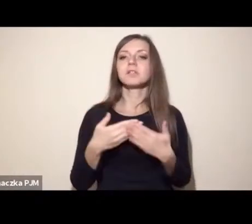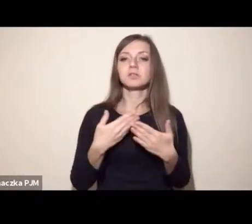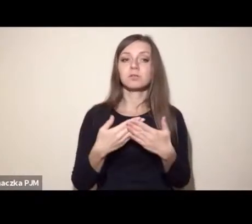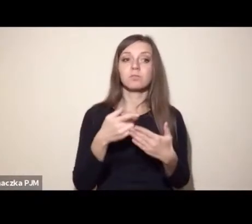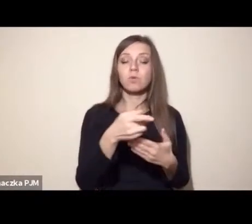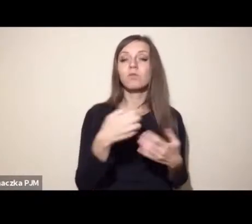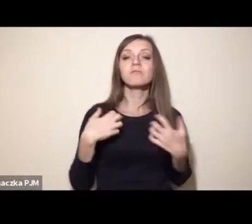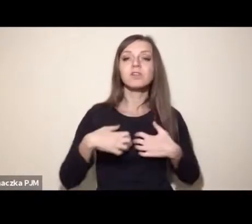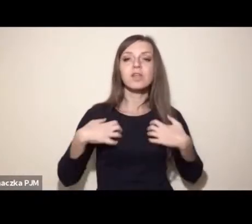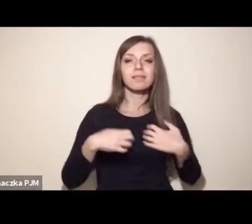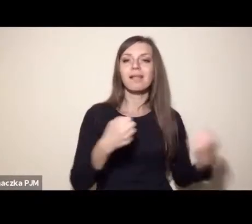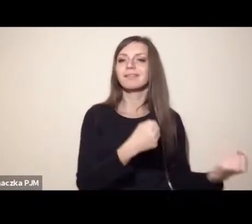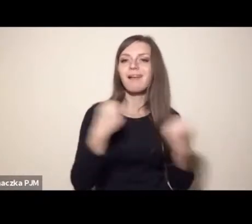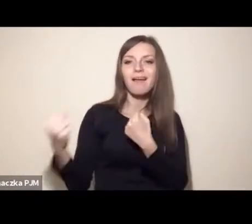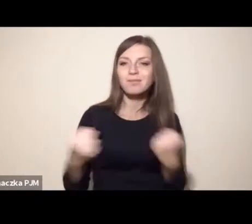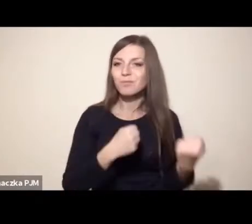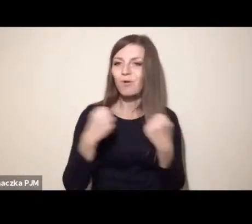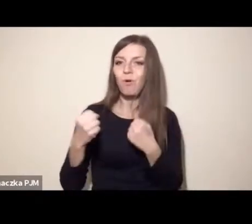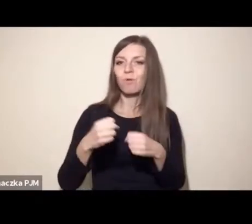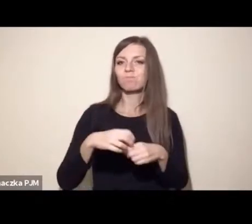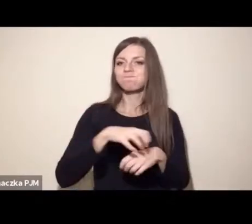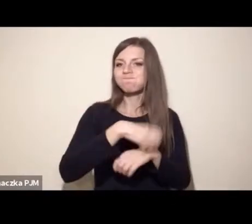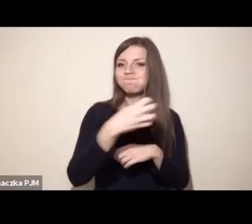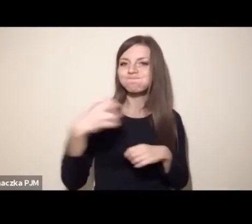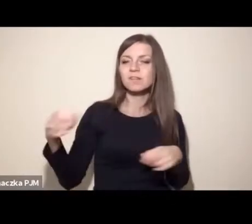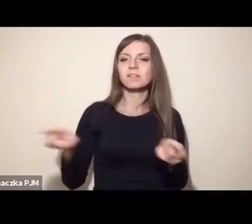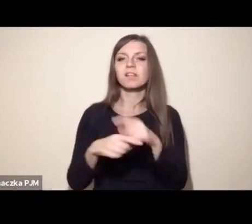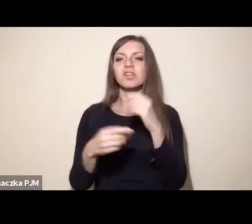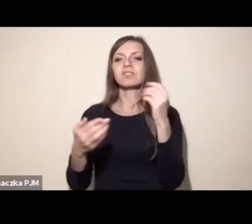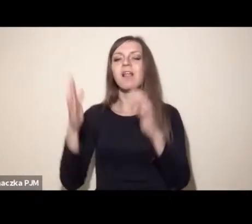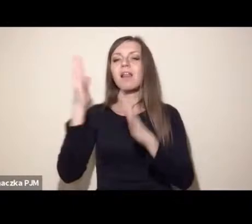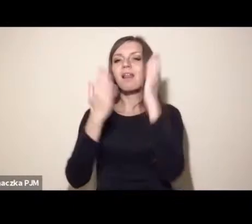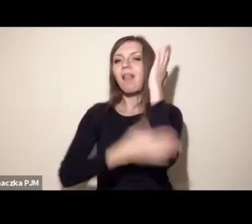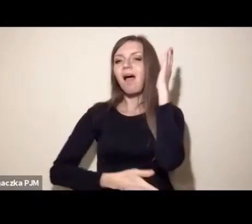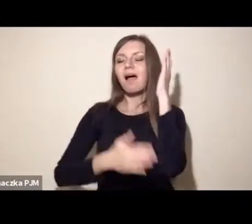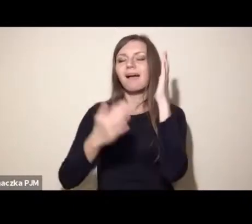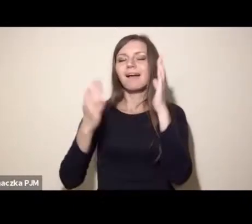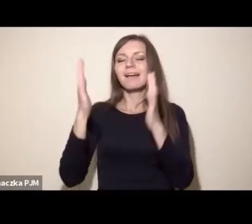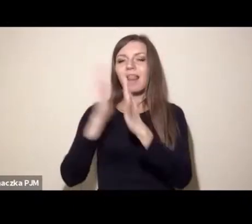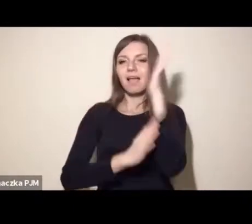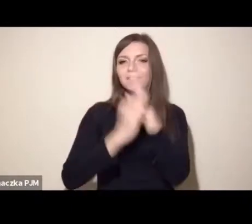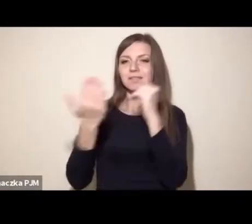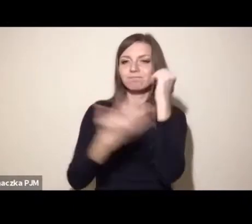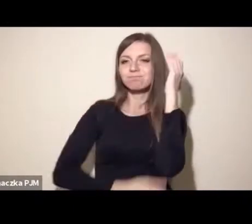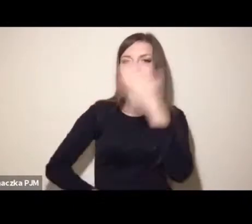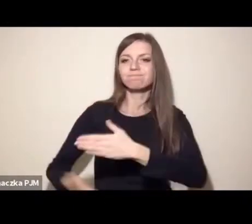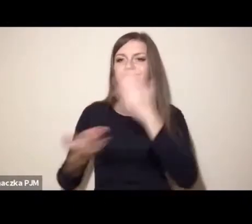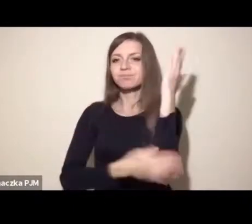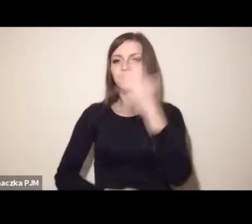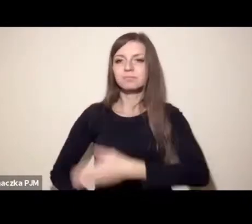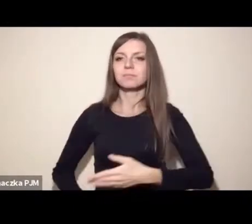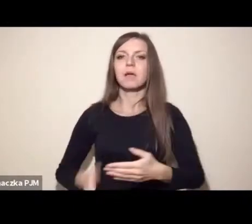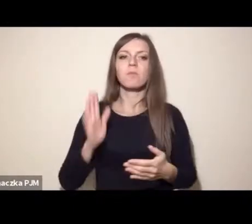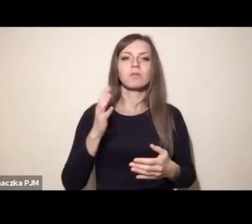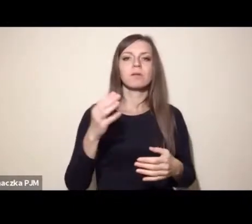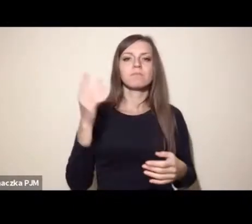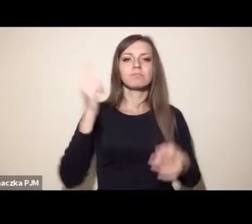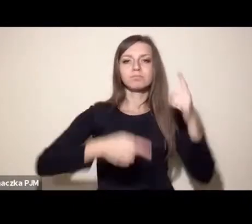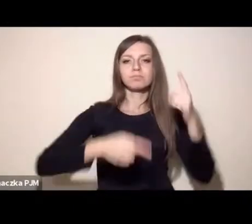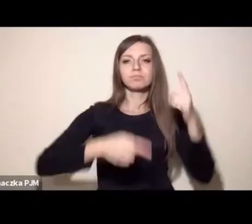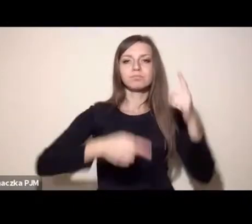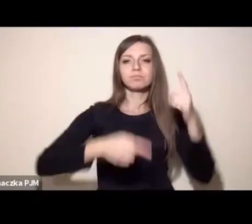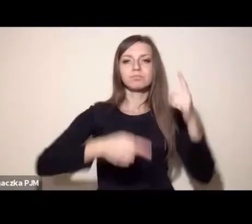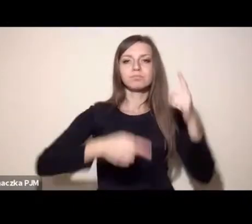transport, przez karczowanie lasów, głównie pod uprawy roślin, które potem są przeznaczone na pasze dla zwierząt.